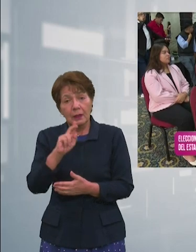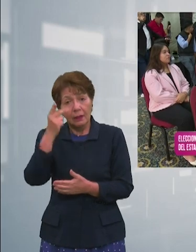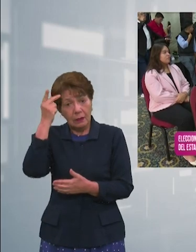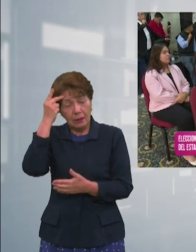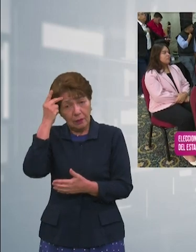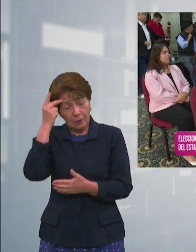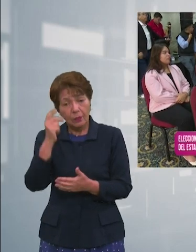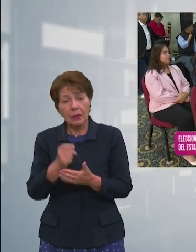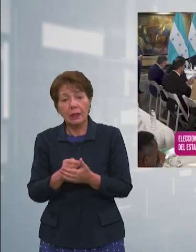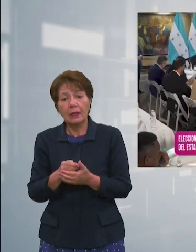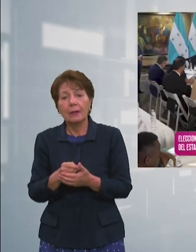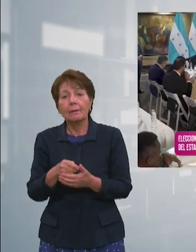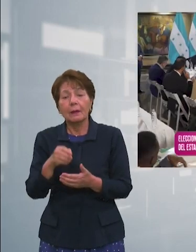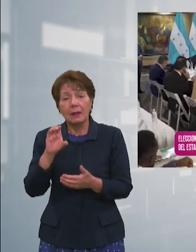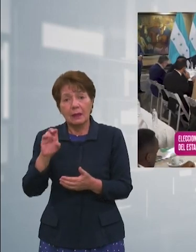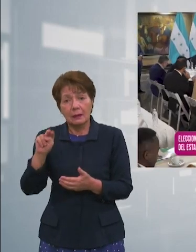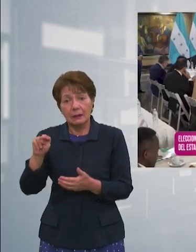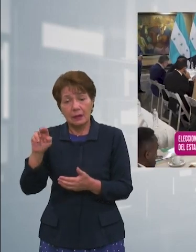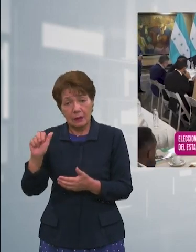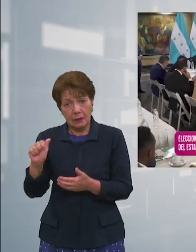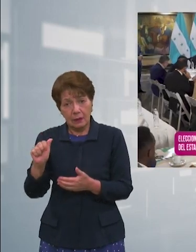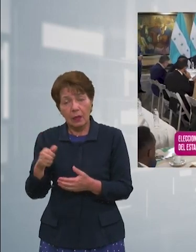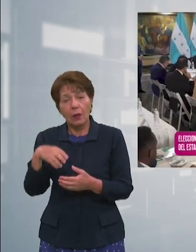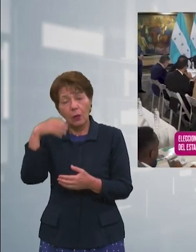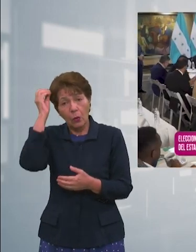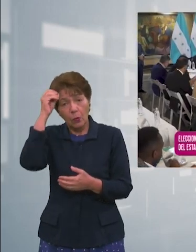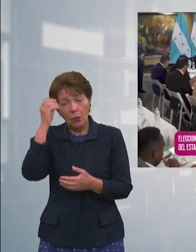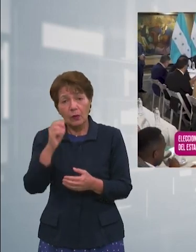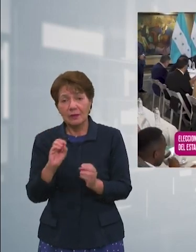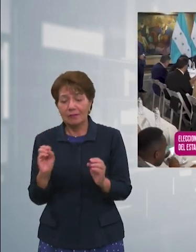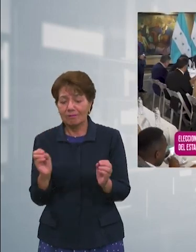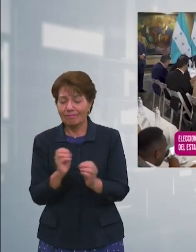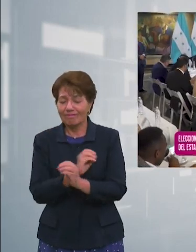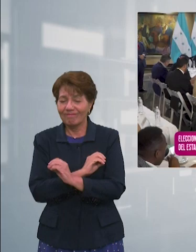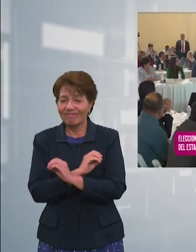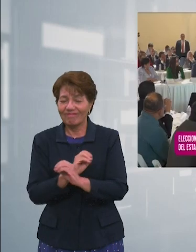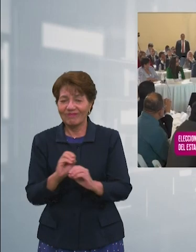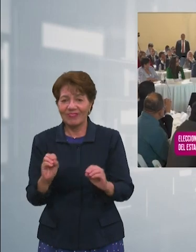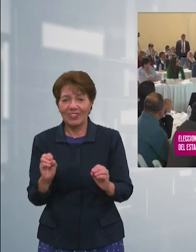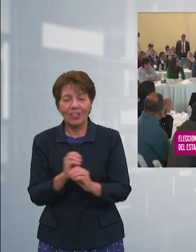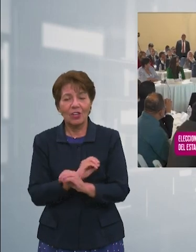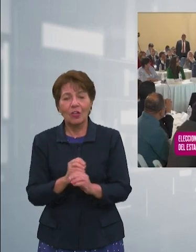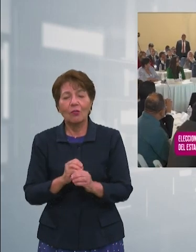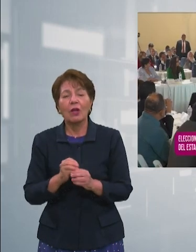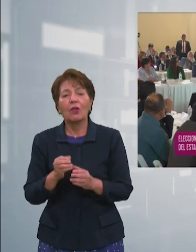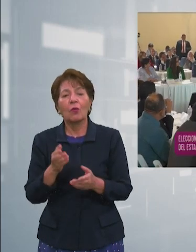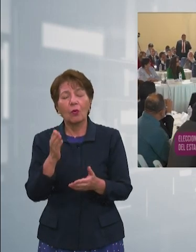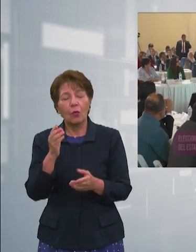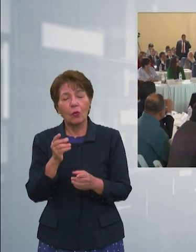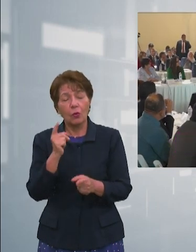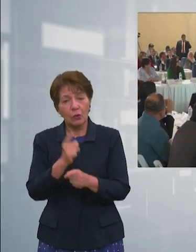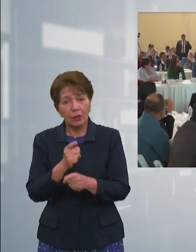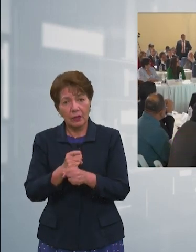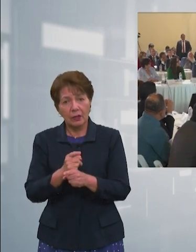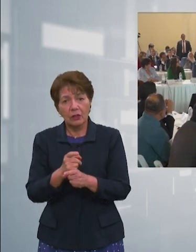del CNA alertó sobre la falta de gobernabilidad y respuesta a las necesidades básicas de la población.